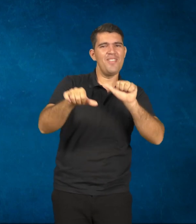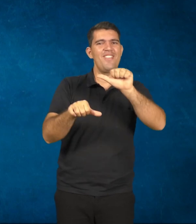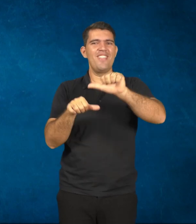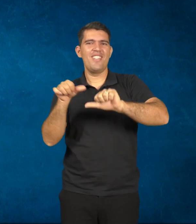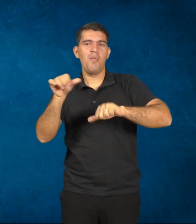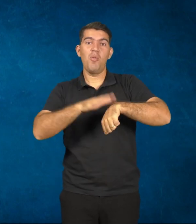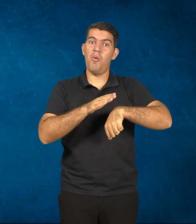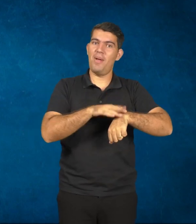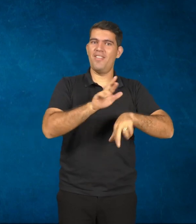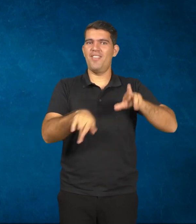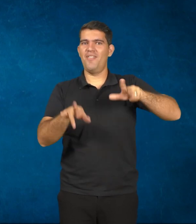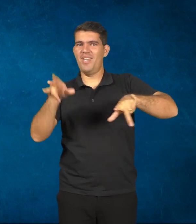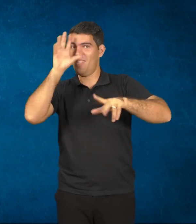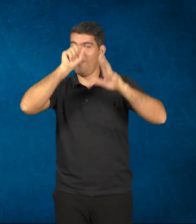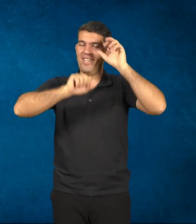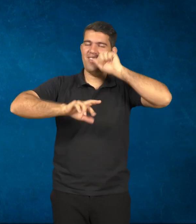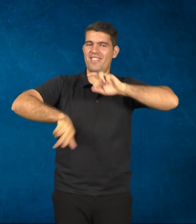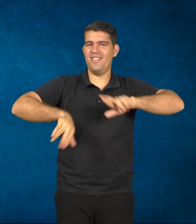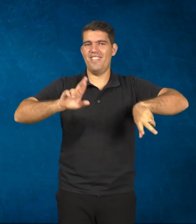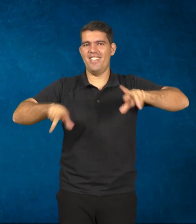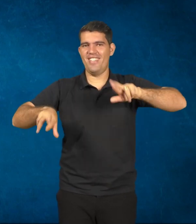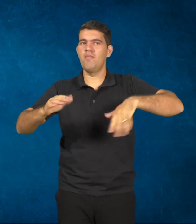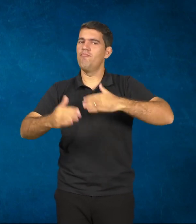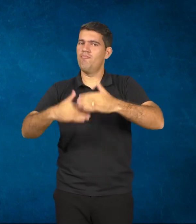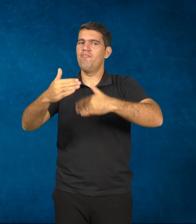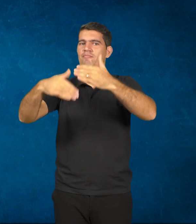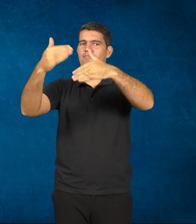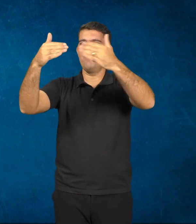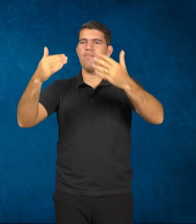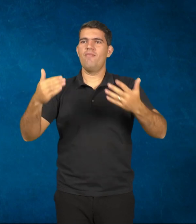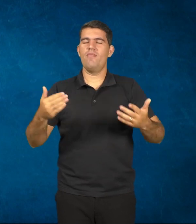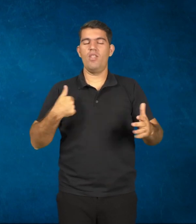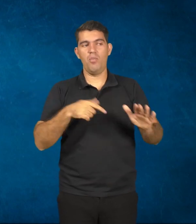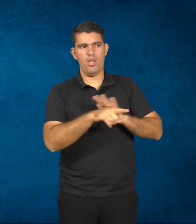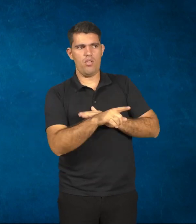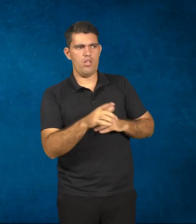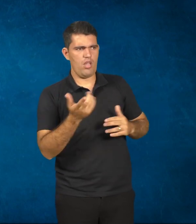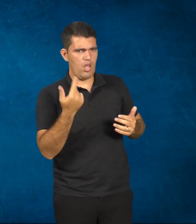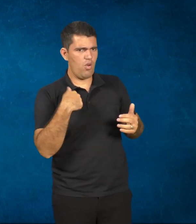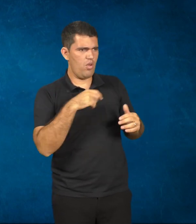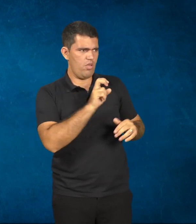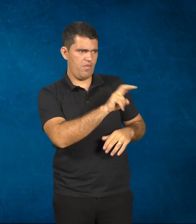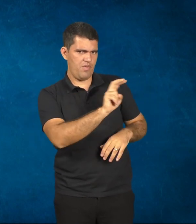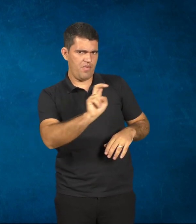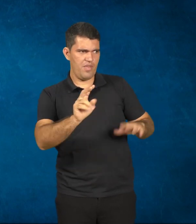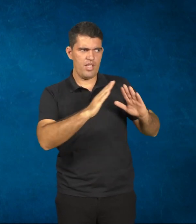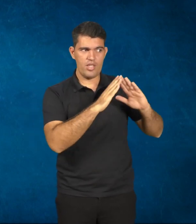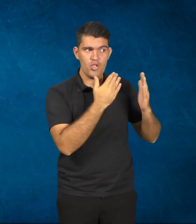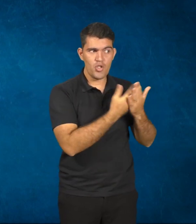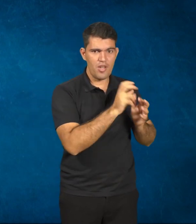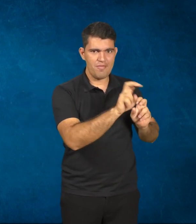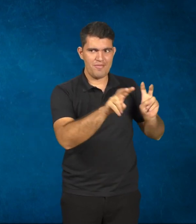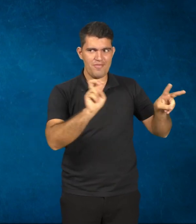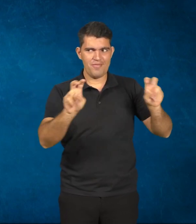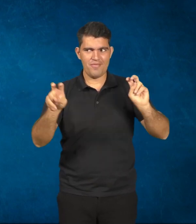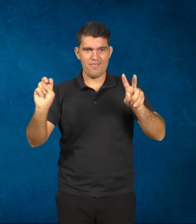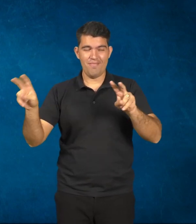momento. Agora, Simone, caminhando pelas escolas, eu vejo que também tem uma realidade, muitas da Secretaria